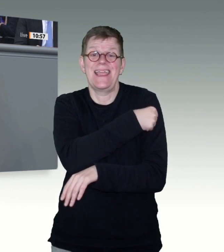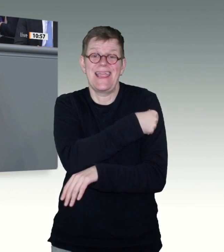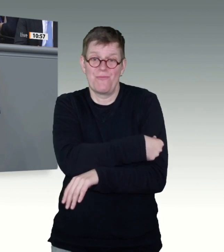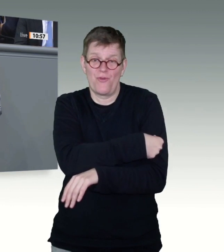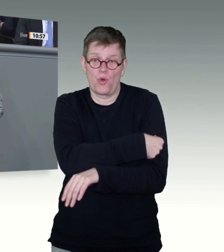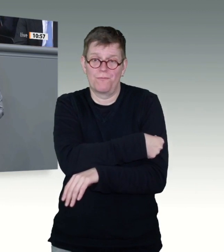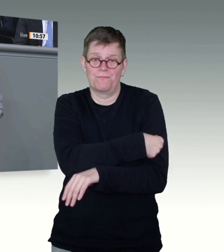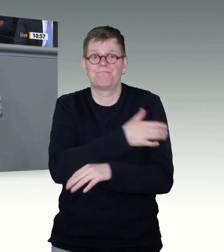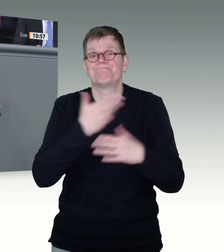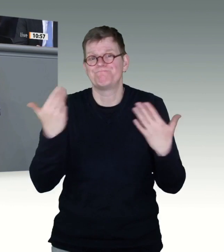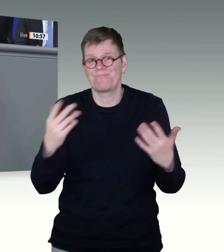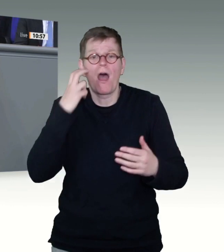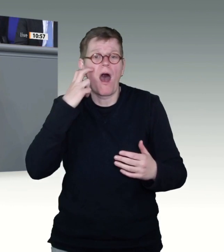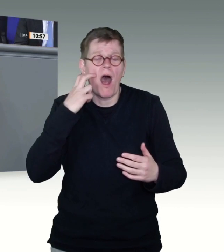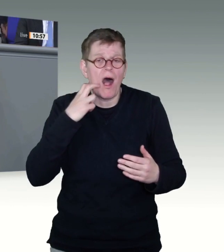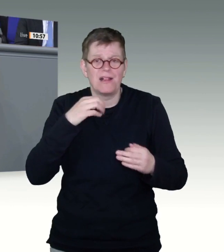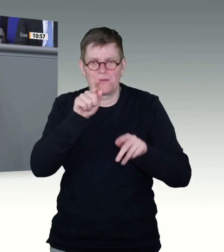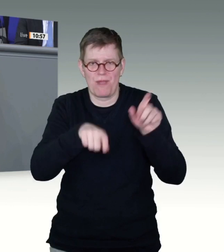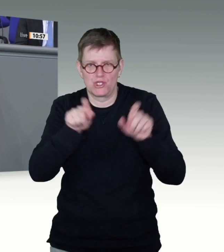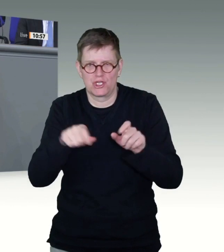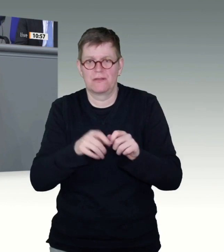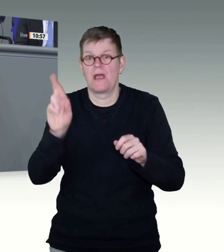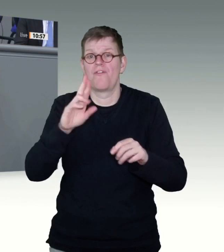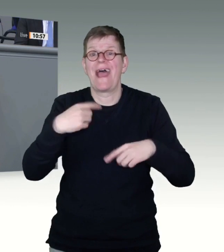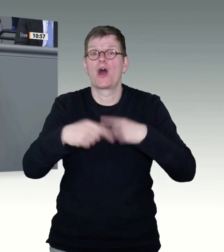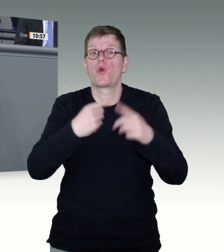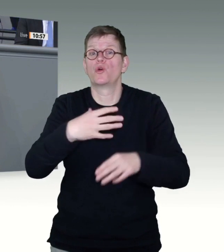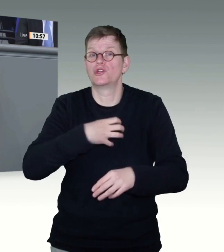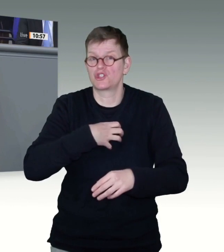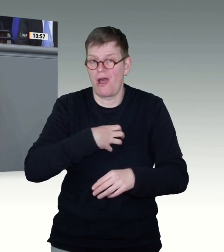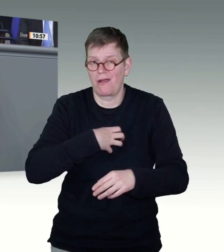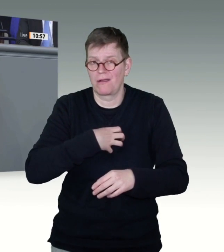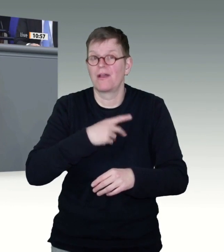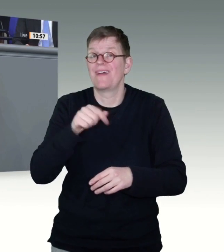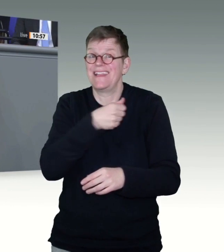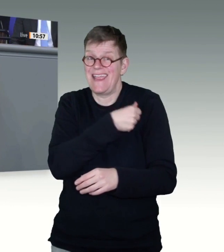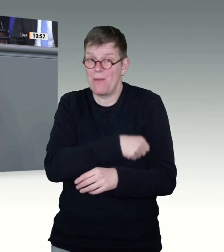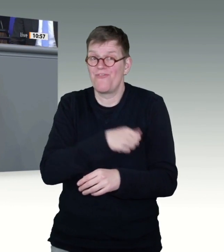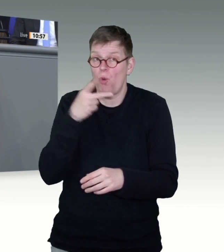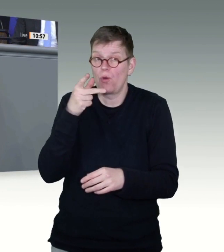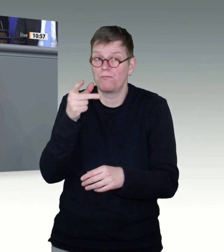eins, dass wir impfen können, das ist das Beste, was uns in dieser Pandemie passiert ist.